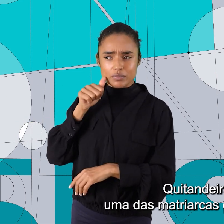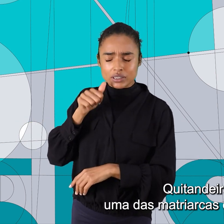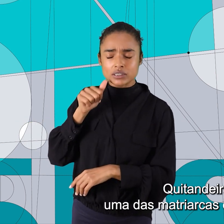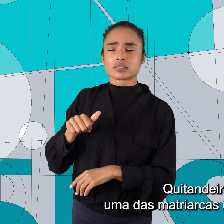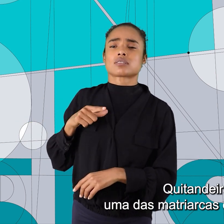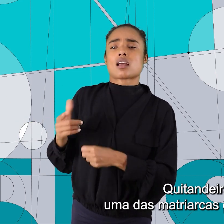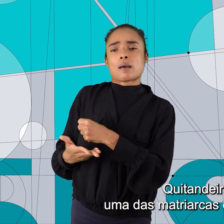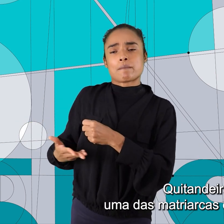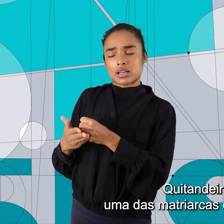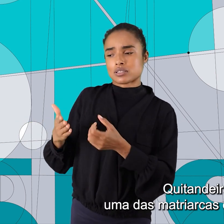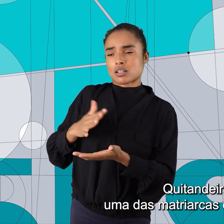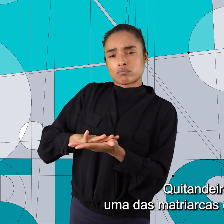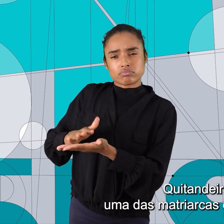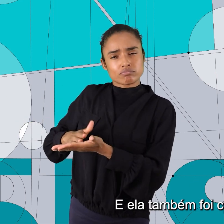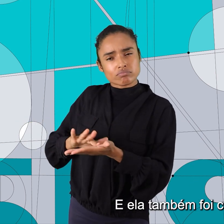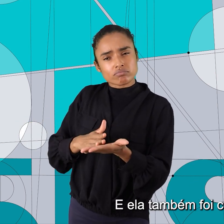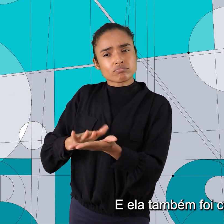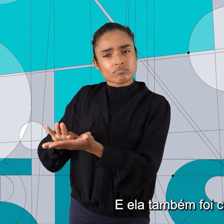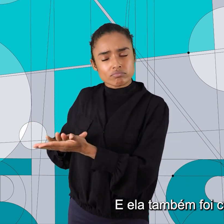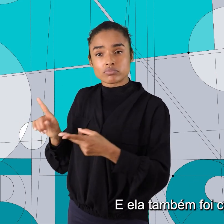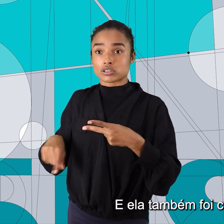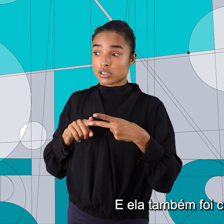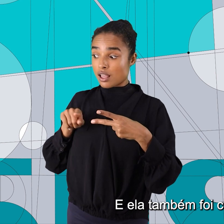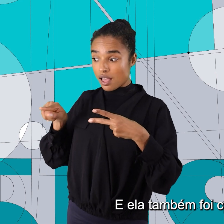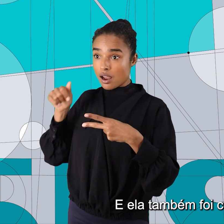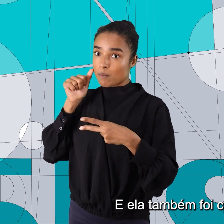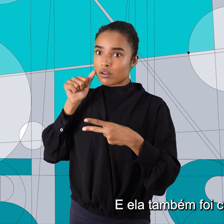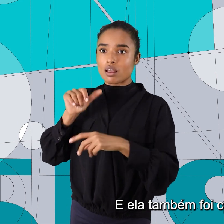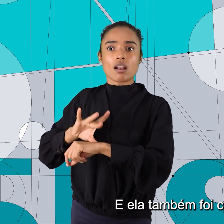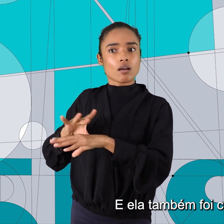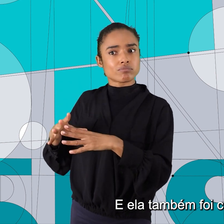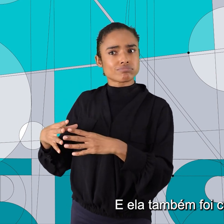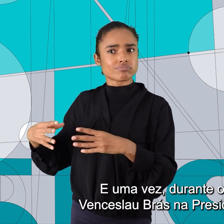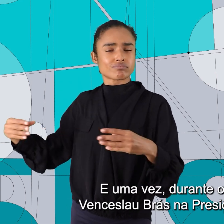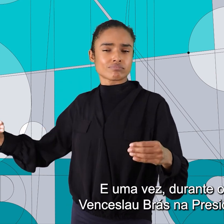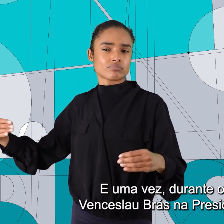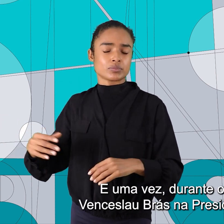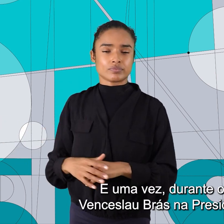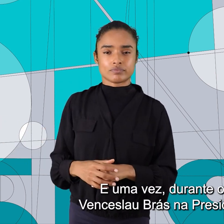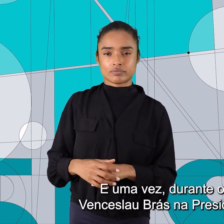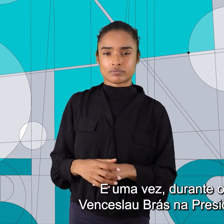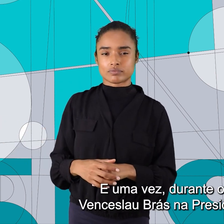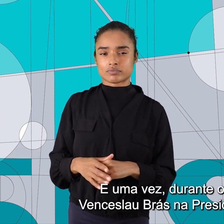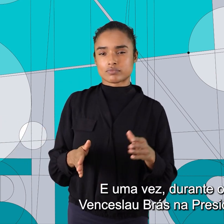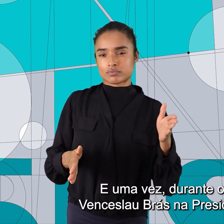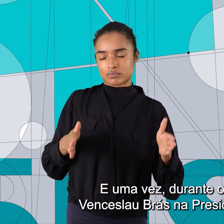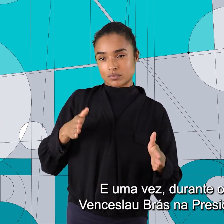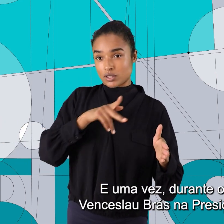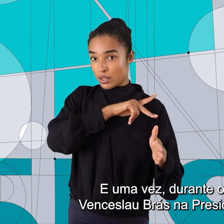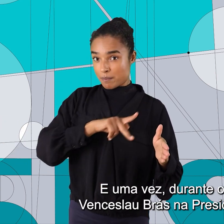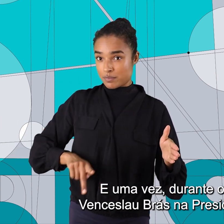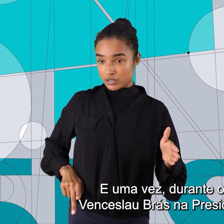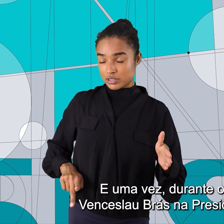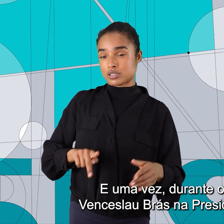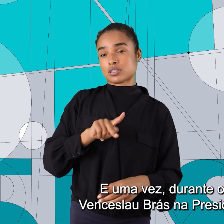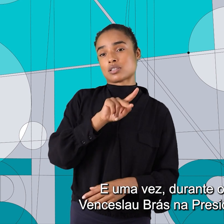das matriarcas do samba e ela também foi curandeira. E uma vez, durante o mandato do Venceslau